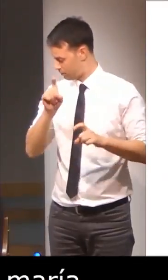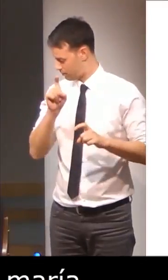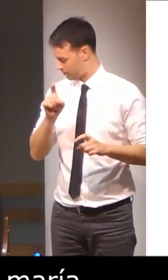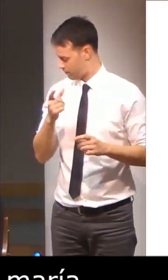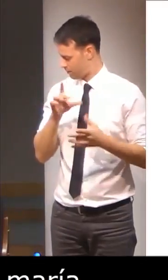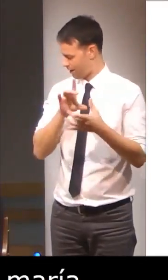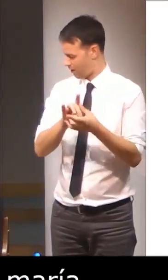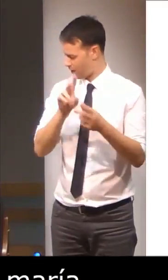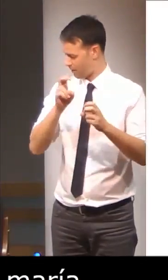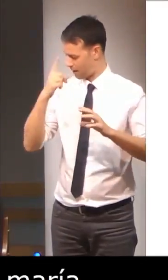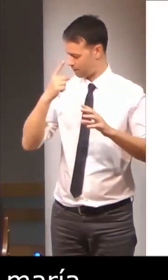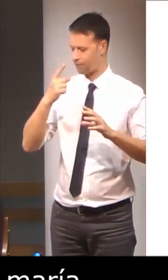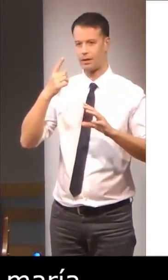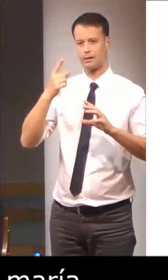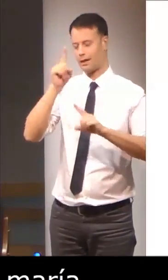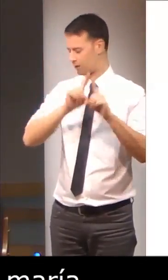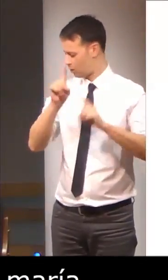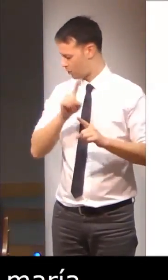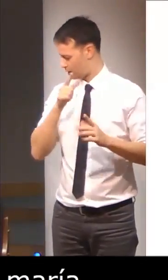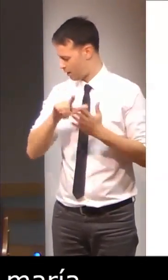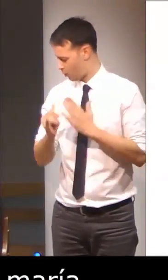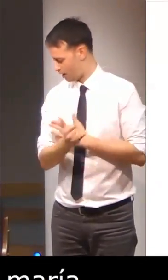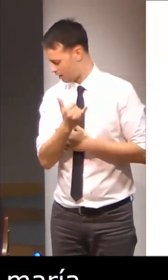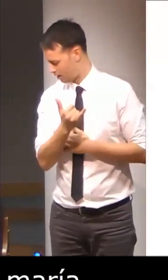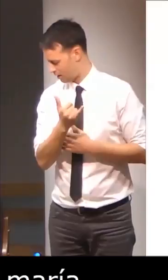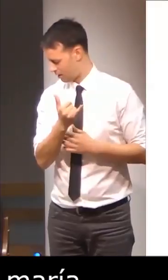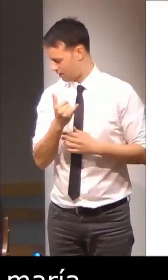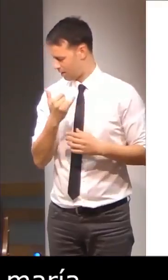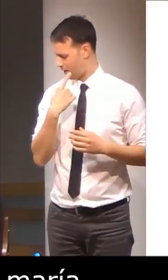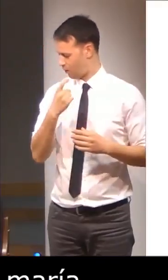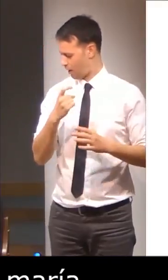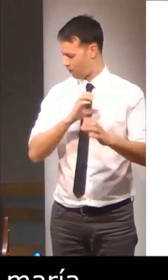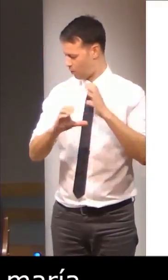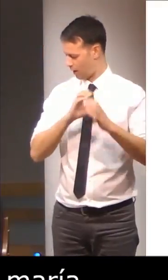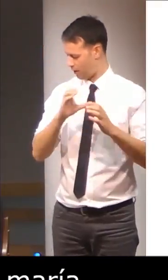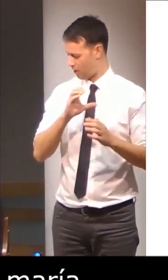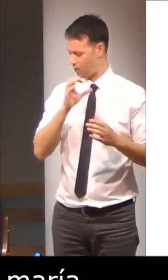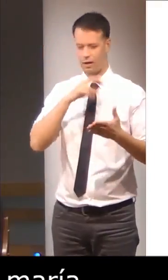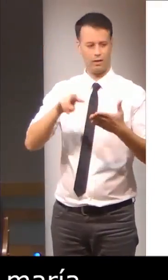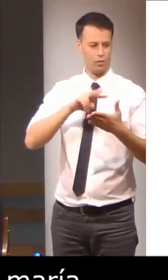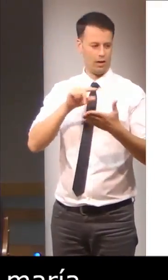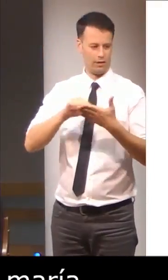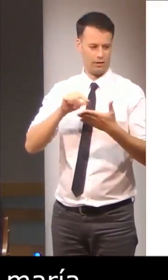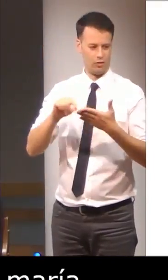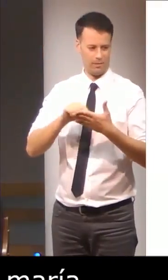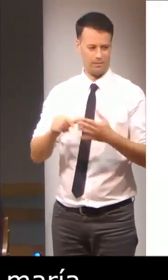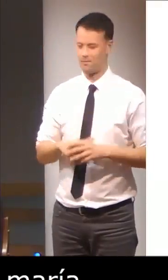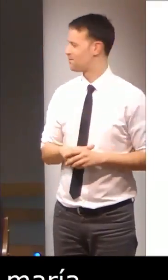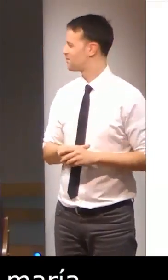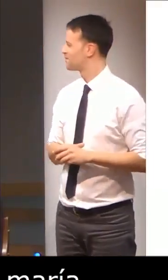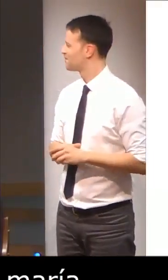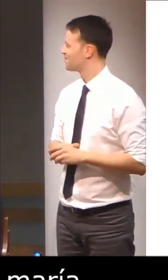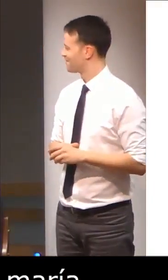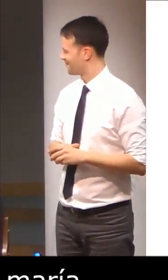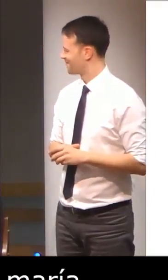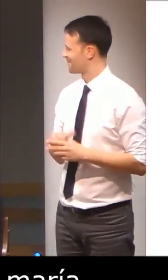y como destacar, imparte enseñanzas en trastornos del lenguaje, dificultades de